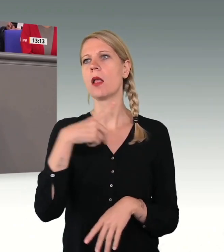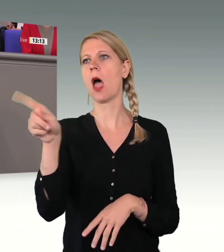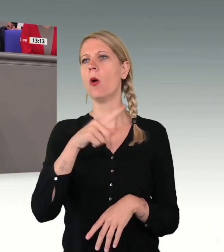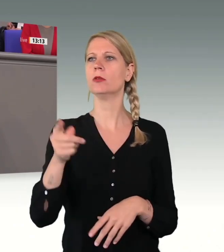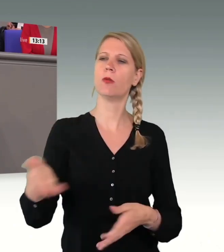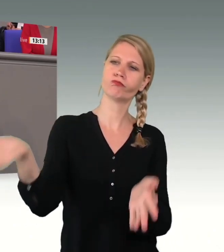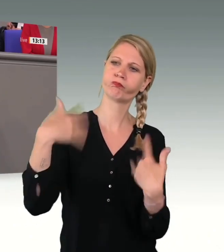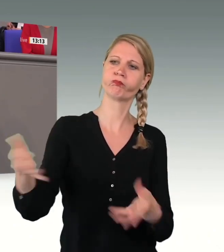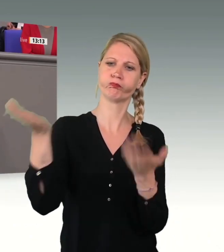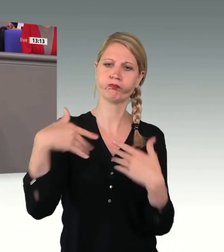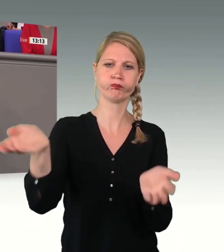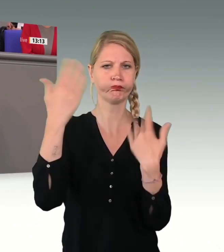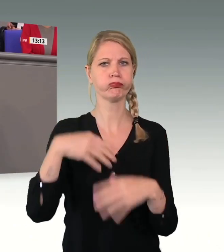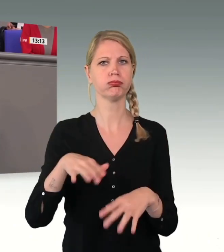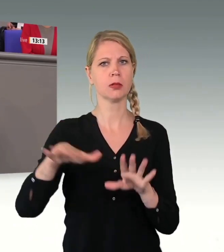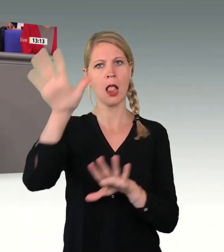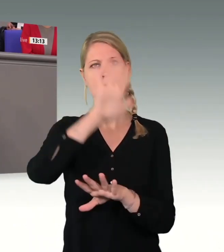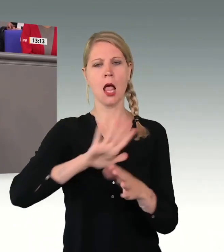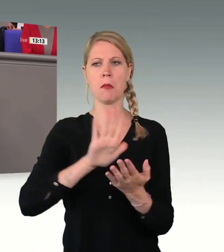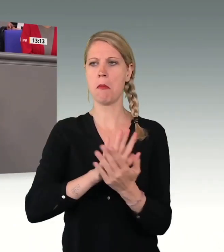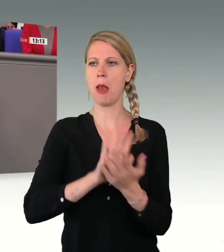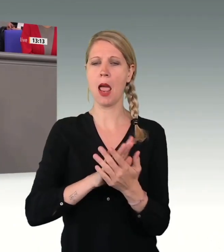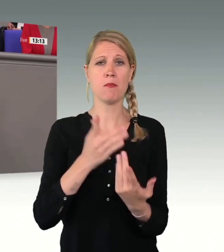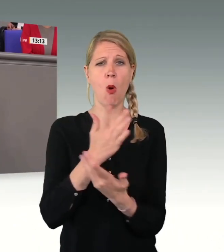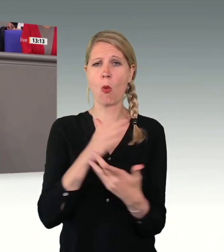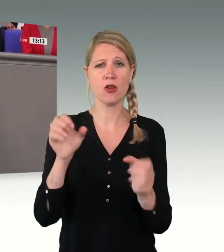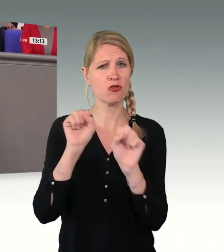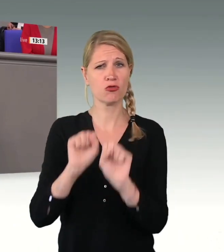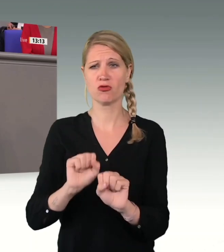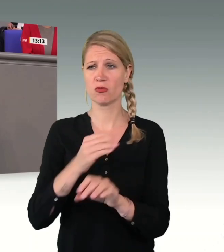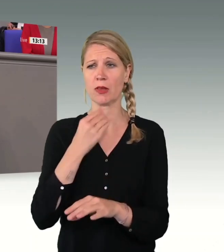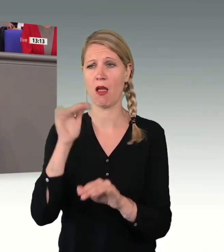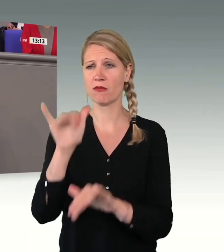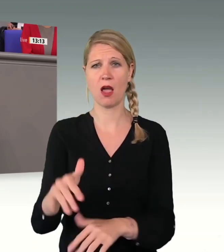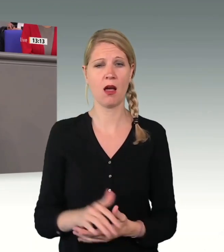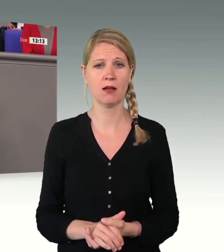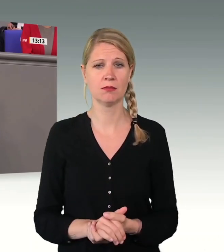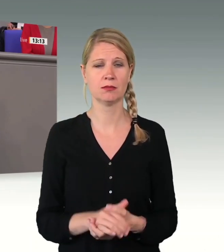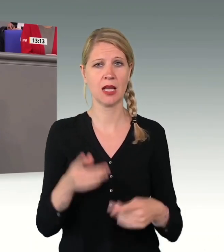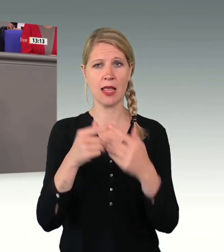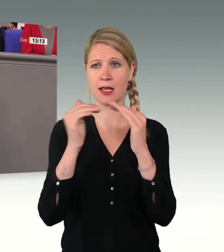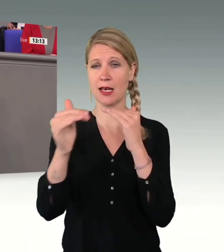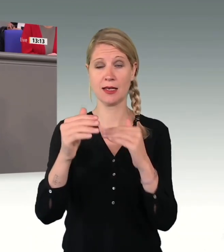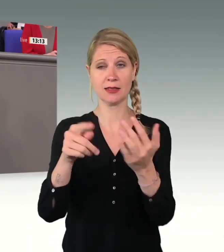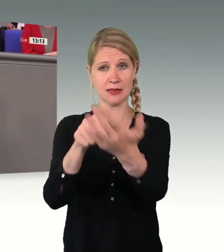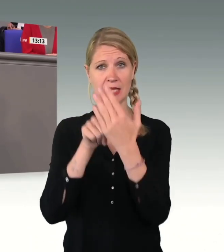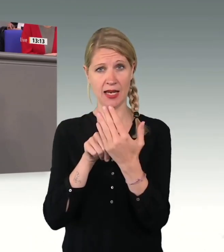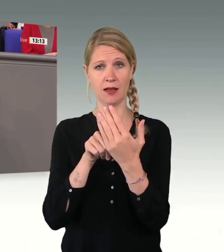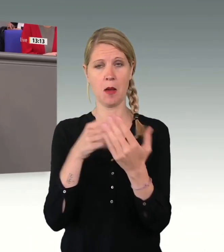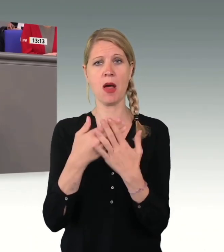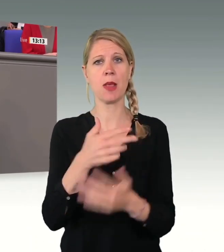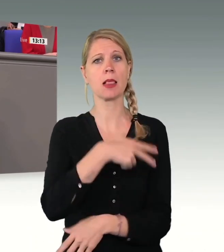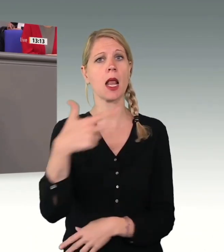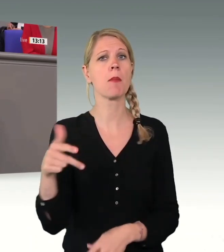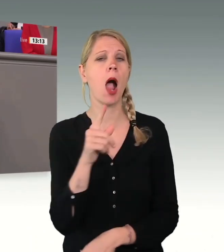sie nicht schutzbedürftig sind. Andere Demokratien zeigen doch längst, wie es geht. Beispiel Dänemark. Dort